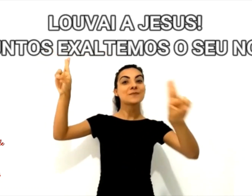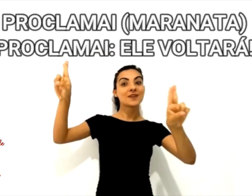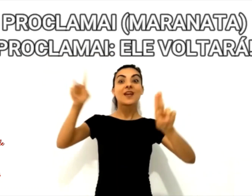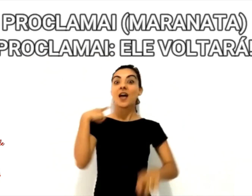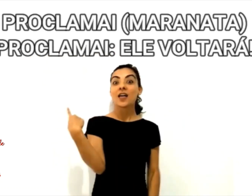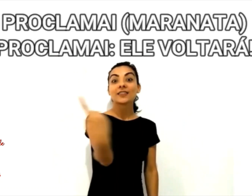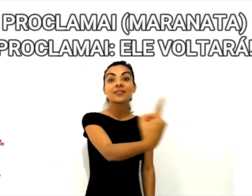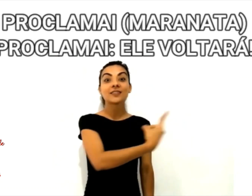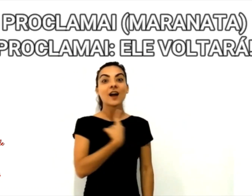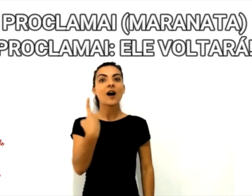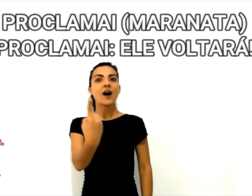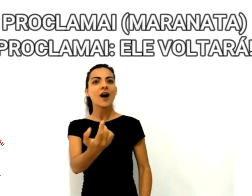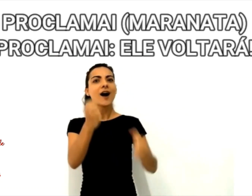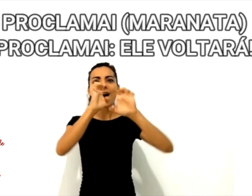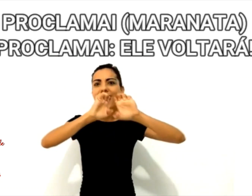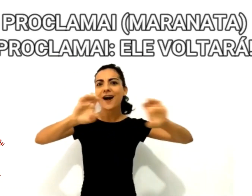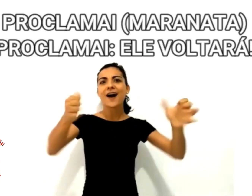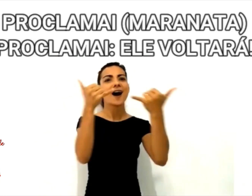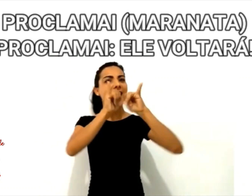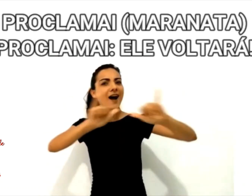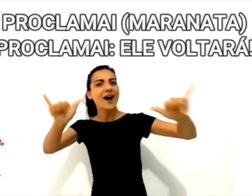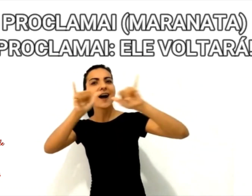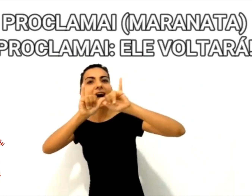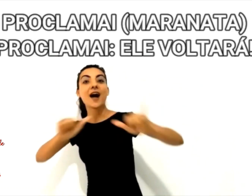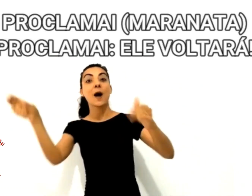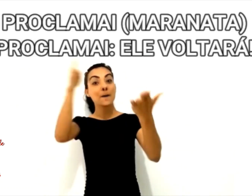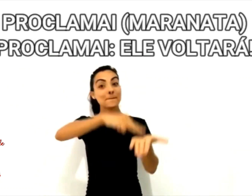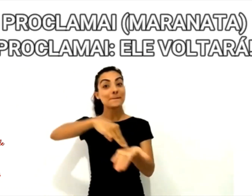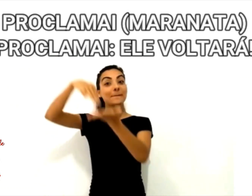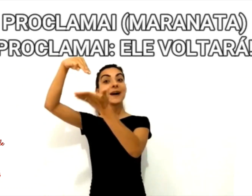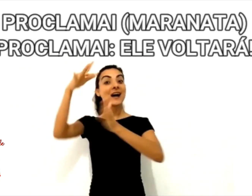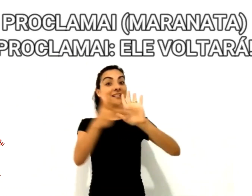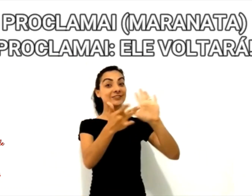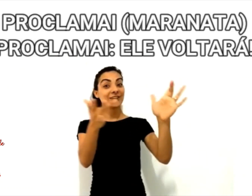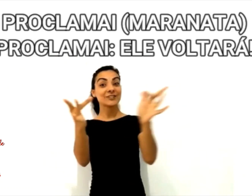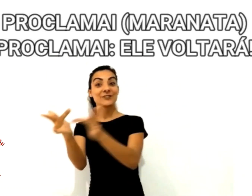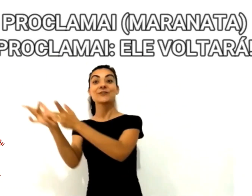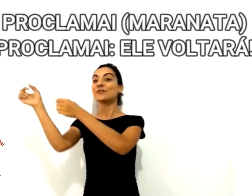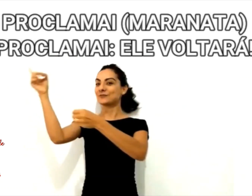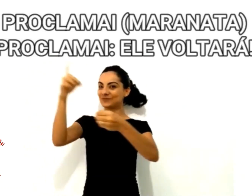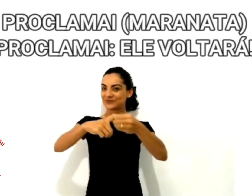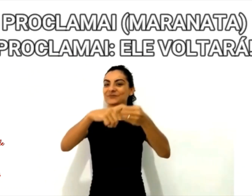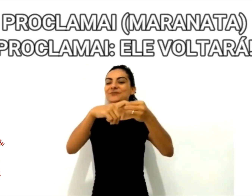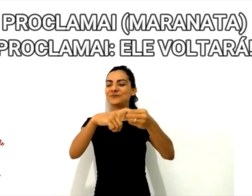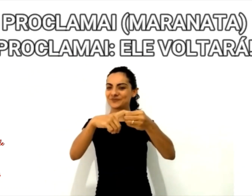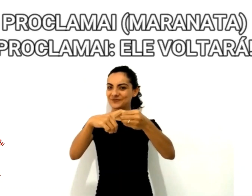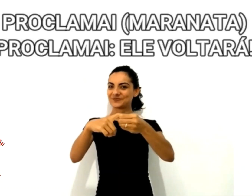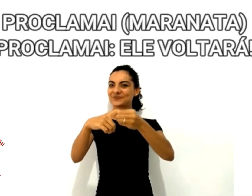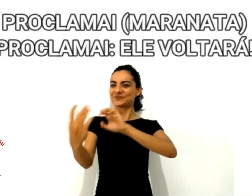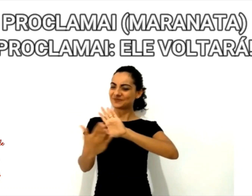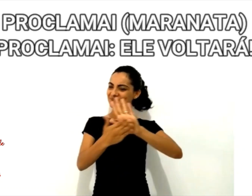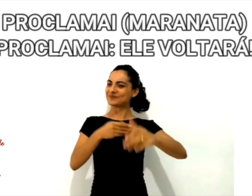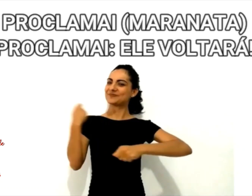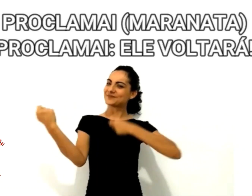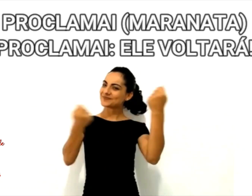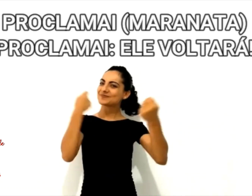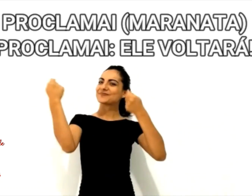proclamará, proclamará, Ele voltará.